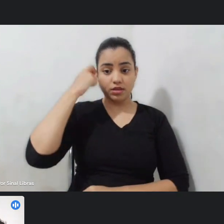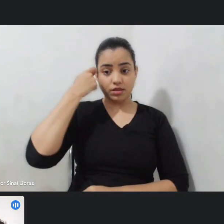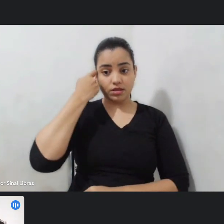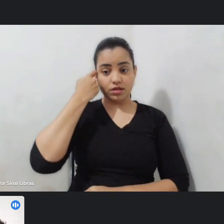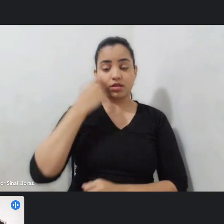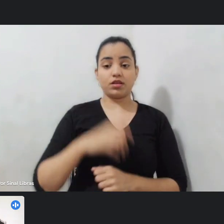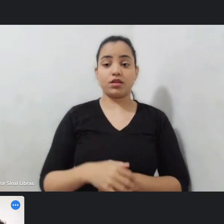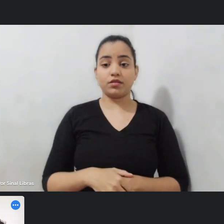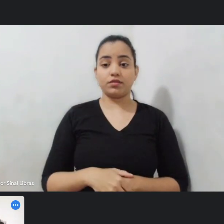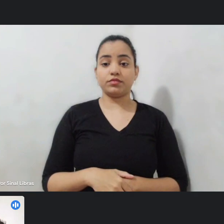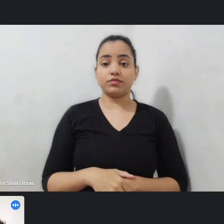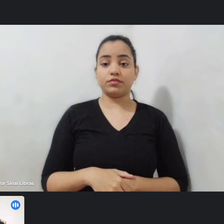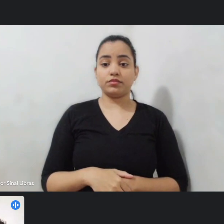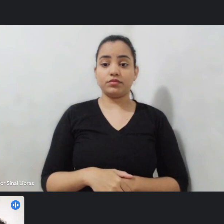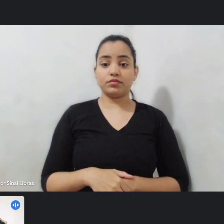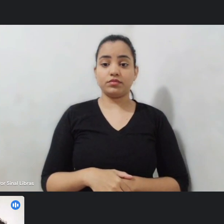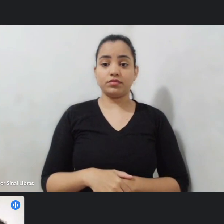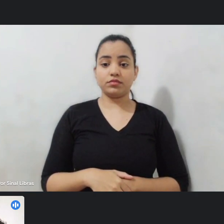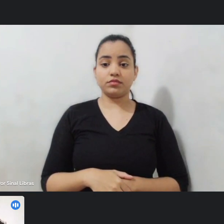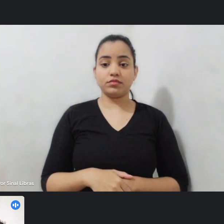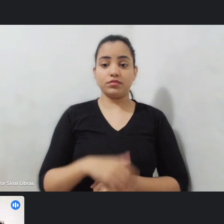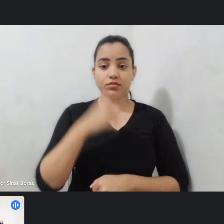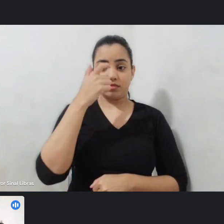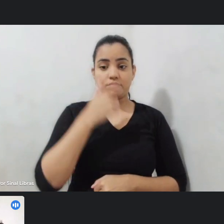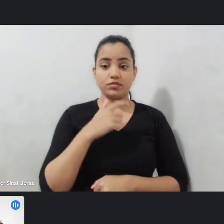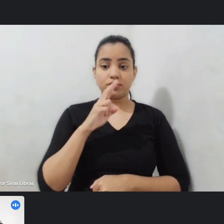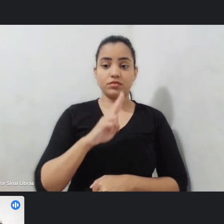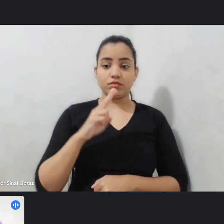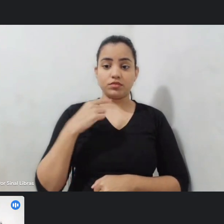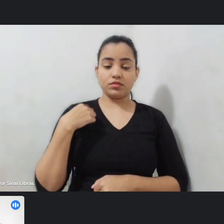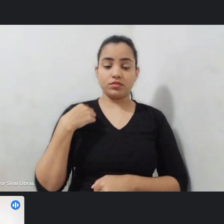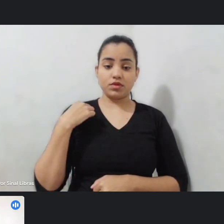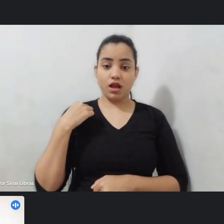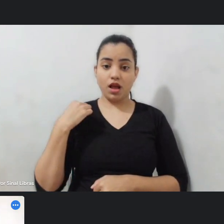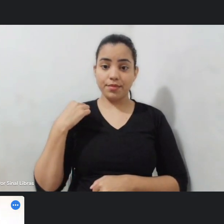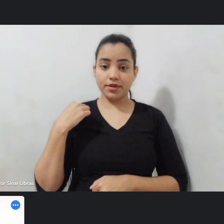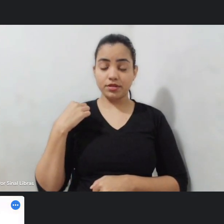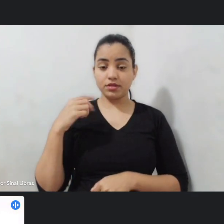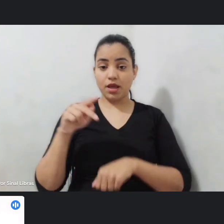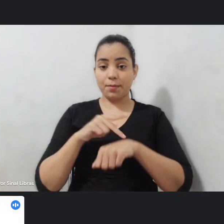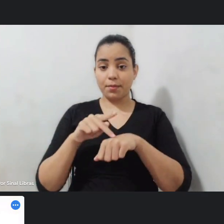sou eu estou vestindo uma grusa preta com o nome